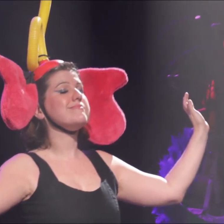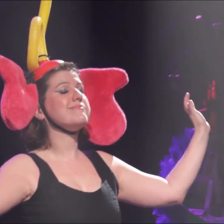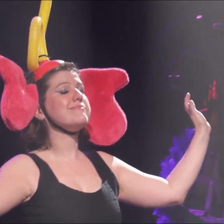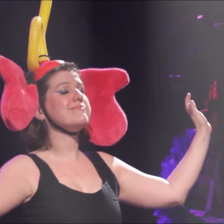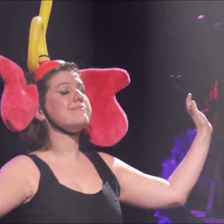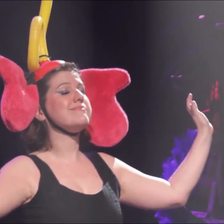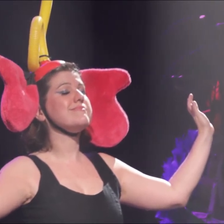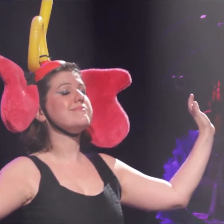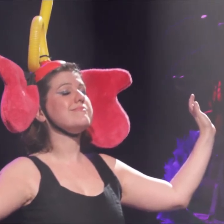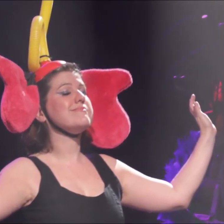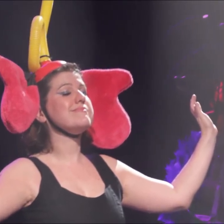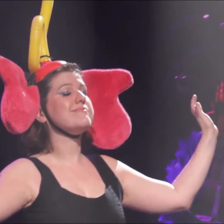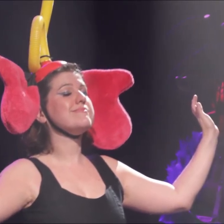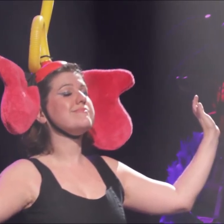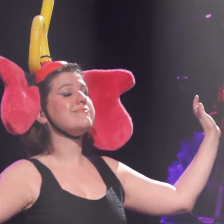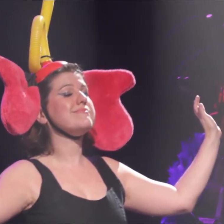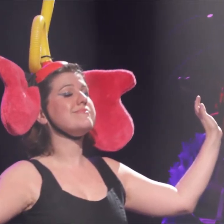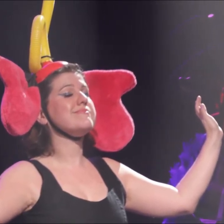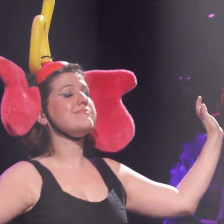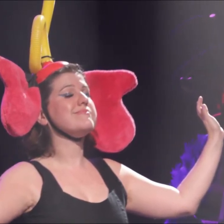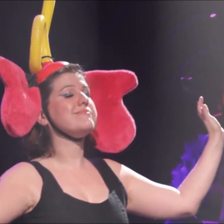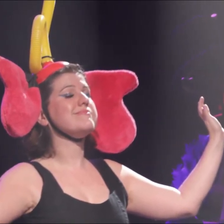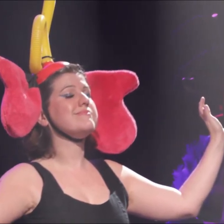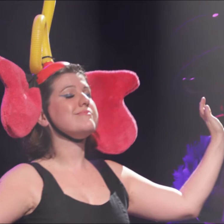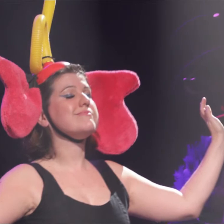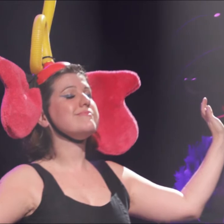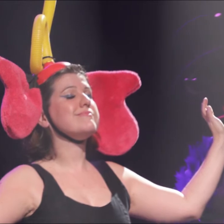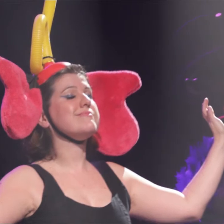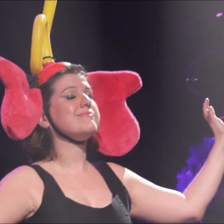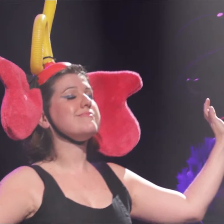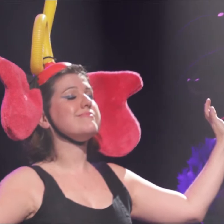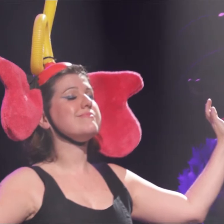tromba de elefante. E de figurino, usa um vestido preto.